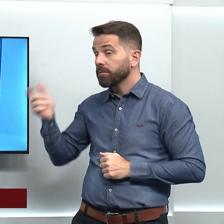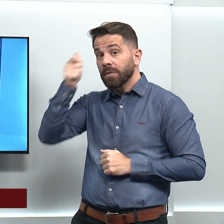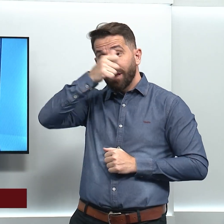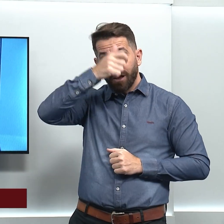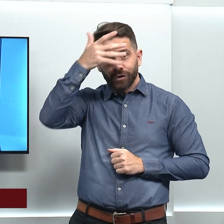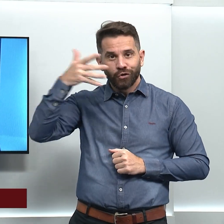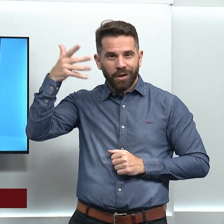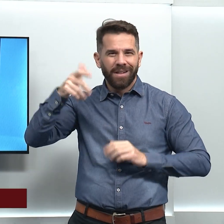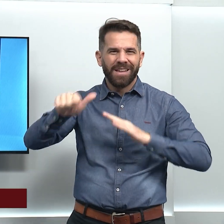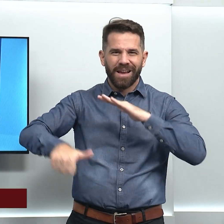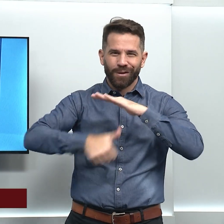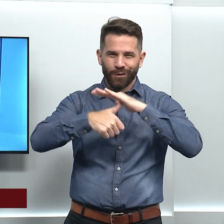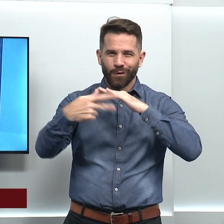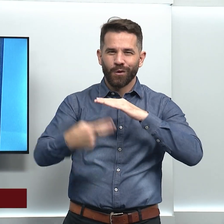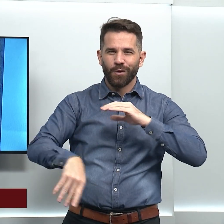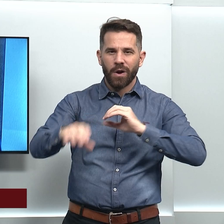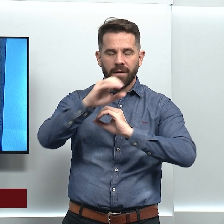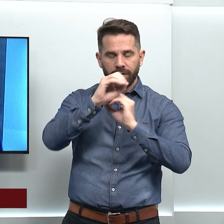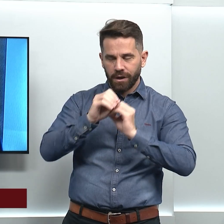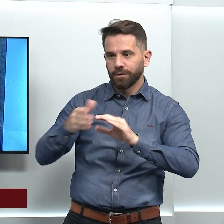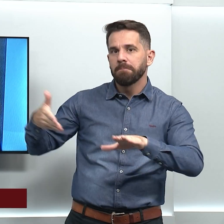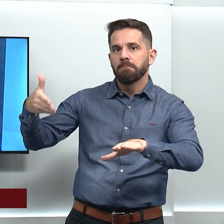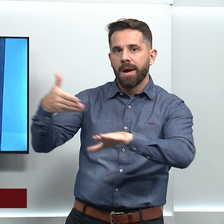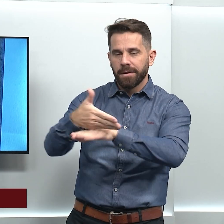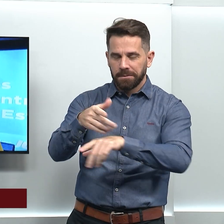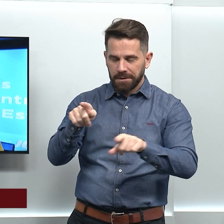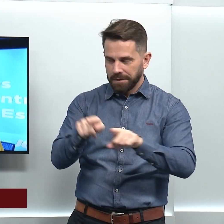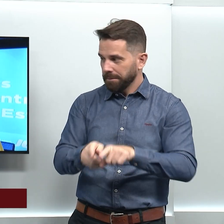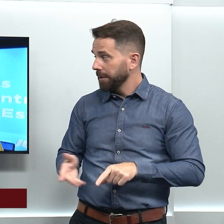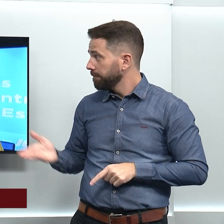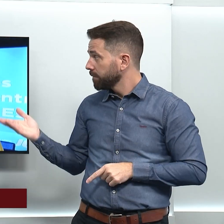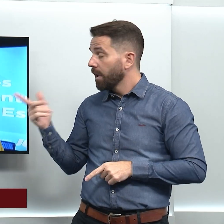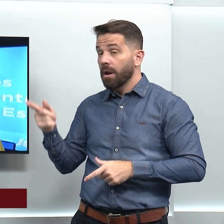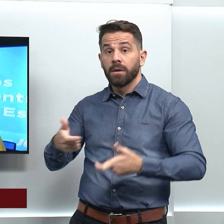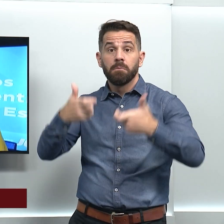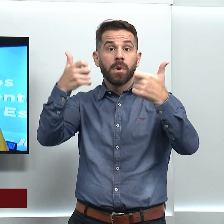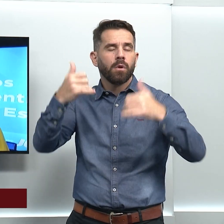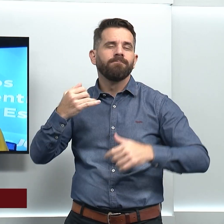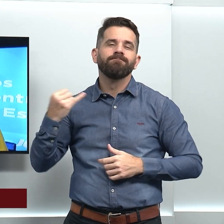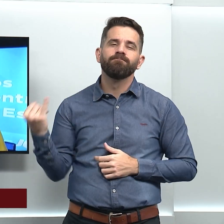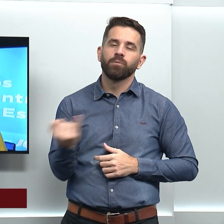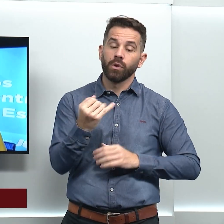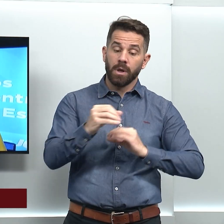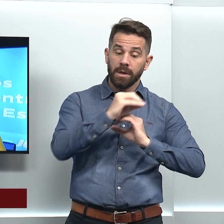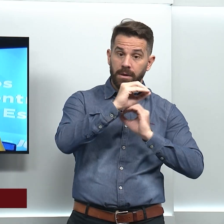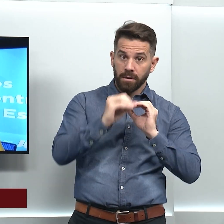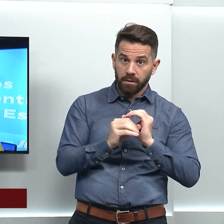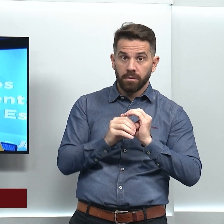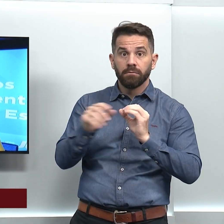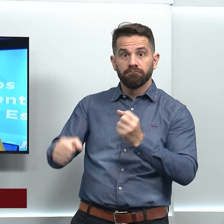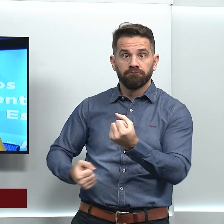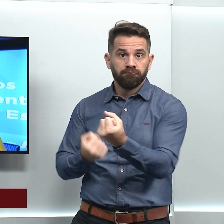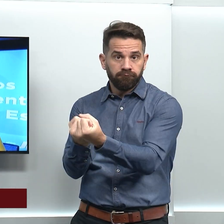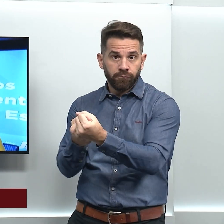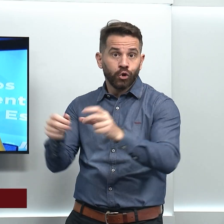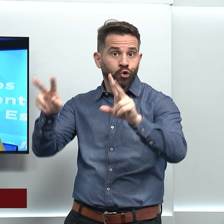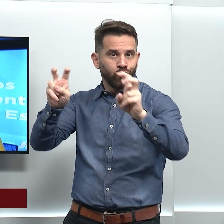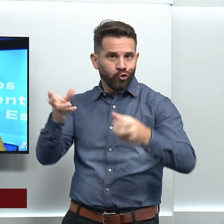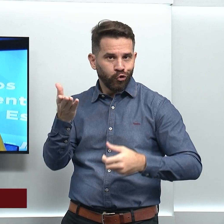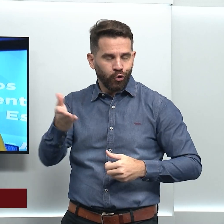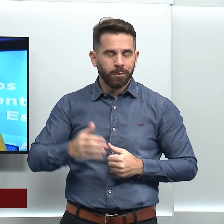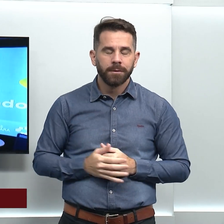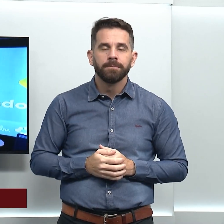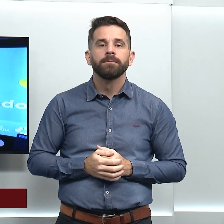de Goiás, Angelita Lima, também marcou presença e falou da importância da participação da UFG em um debate como esse.